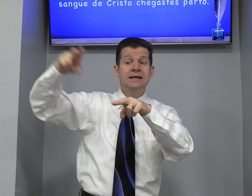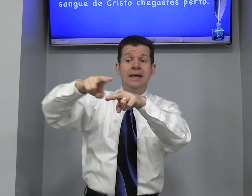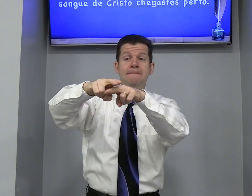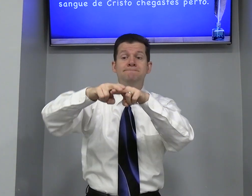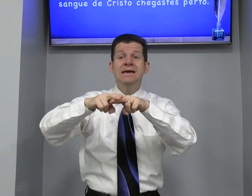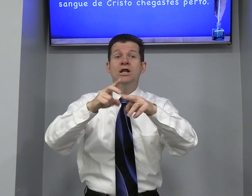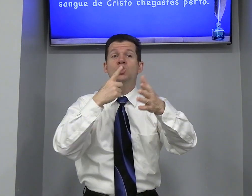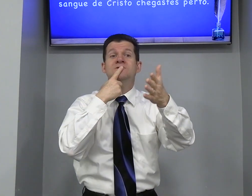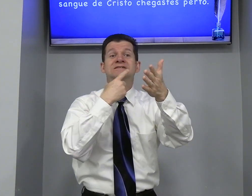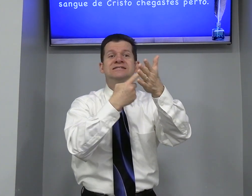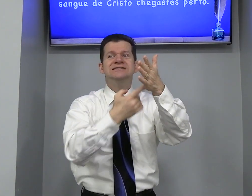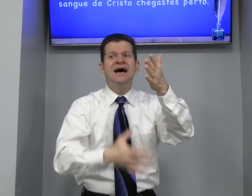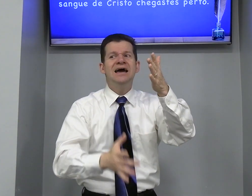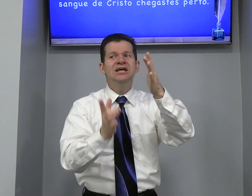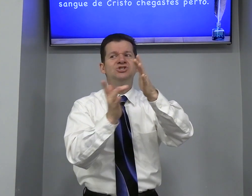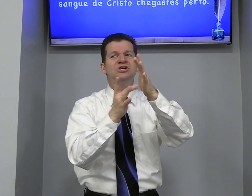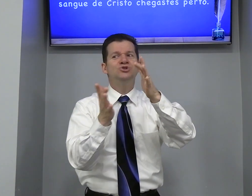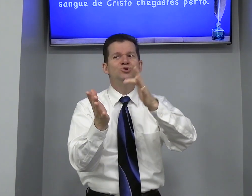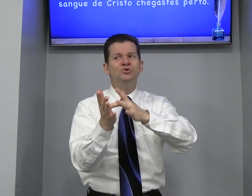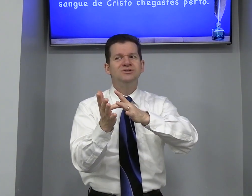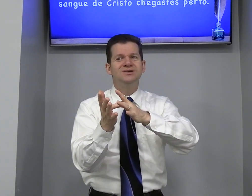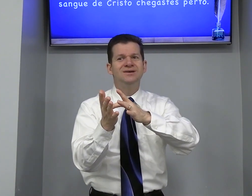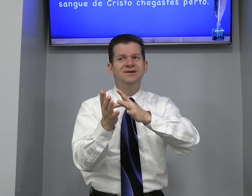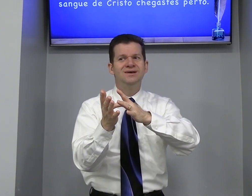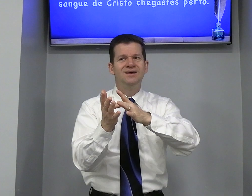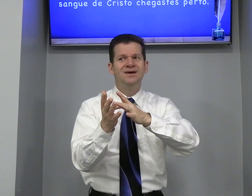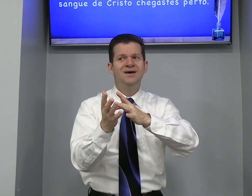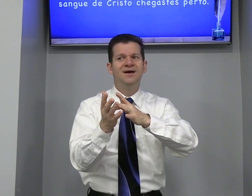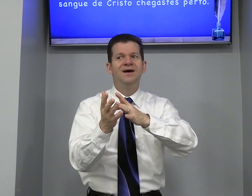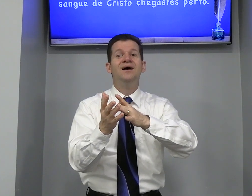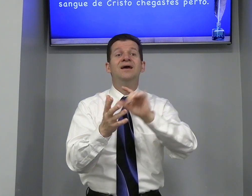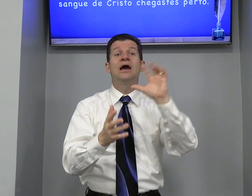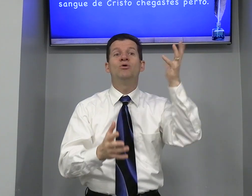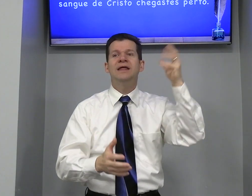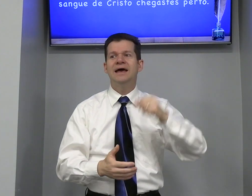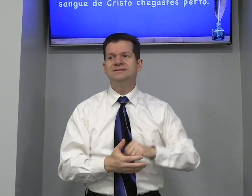Pelo Sangue De Jesus O que acontece?